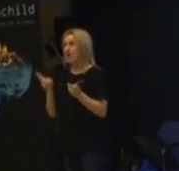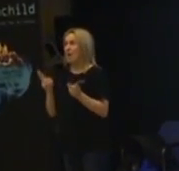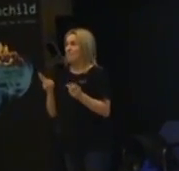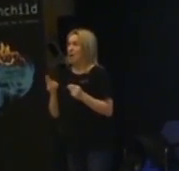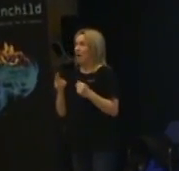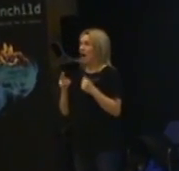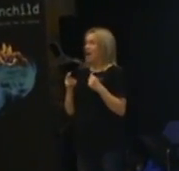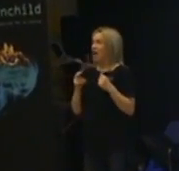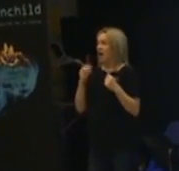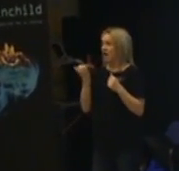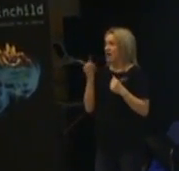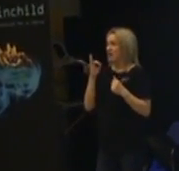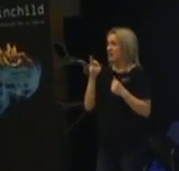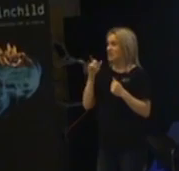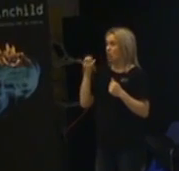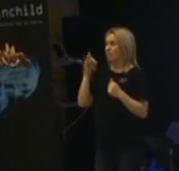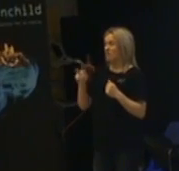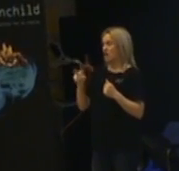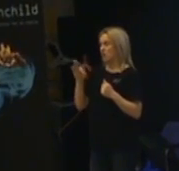sin son. Så det blev Nalipu.